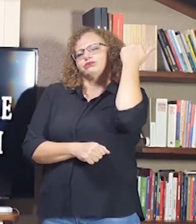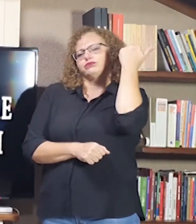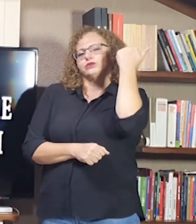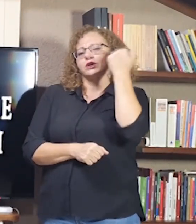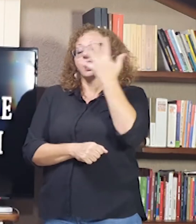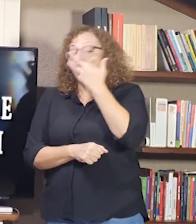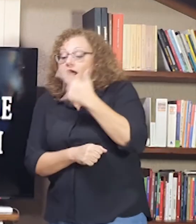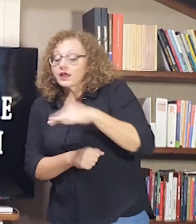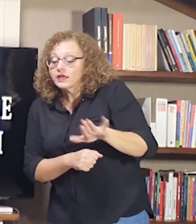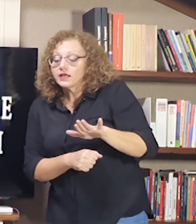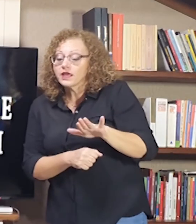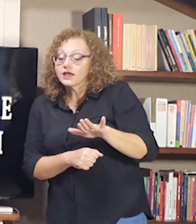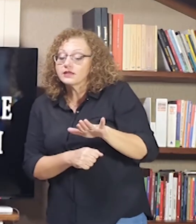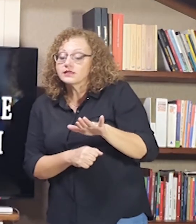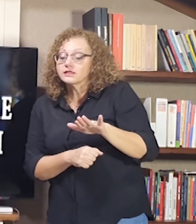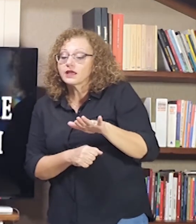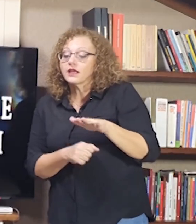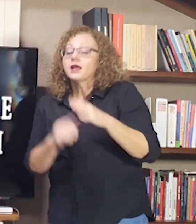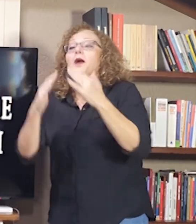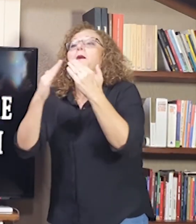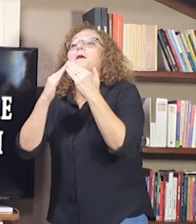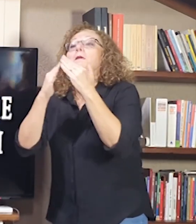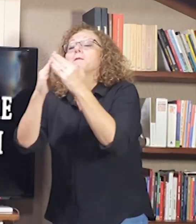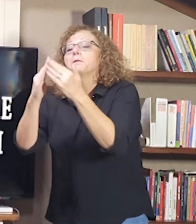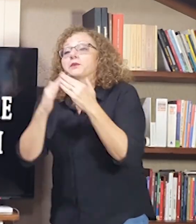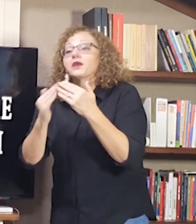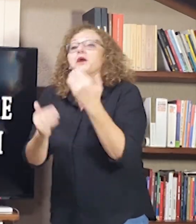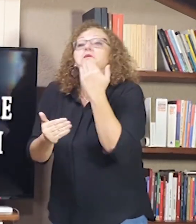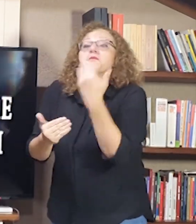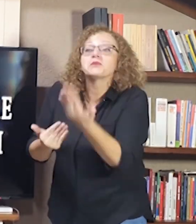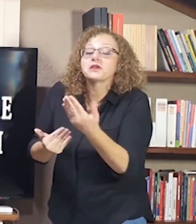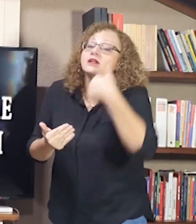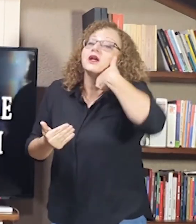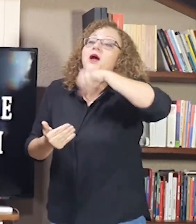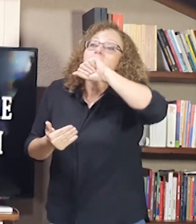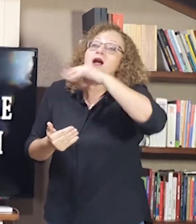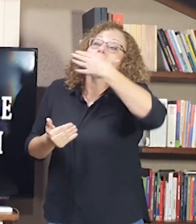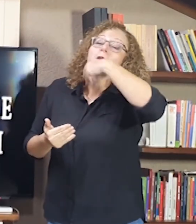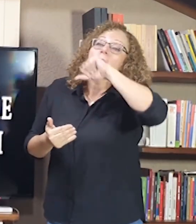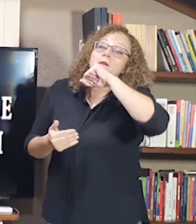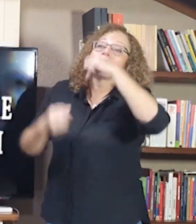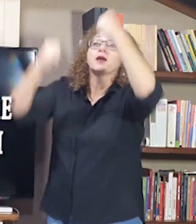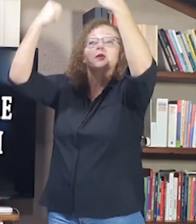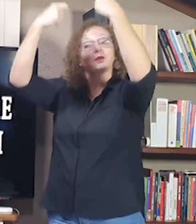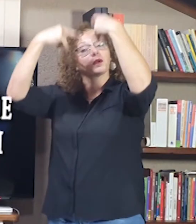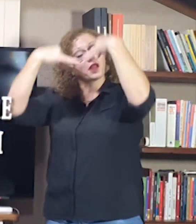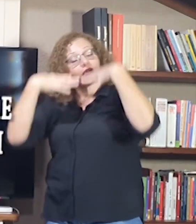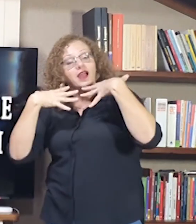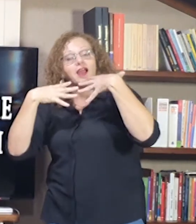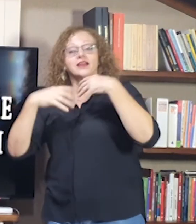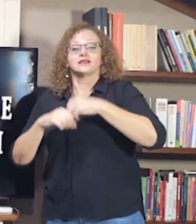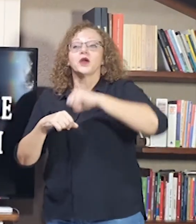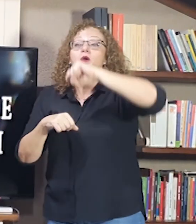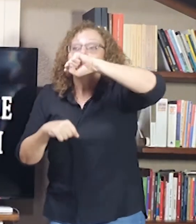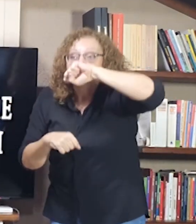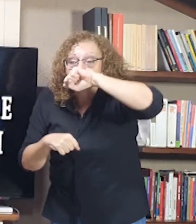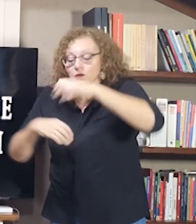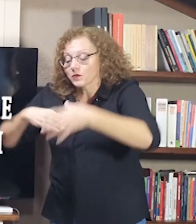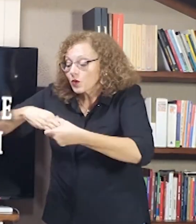Antigamente, as crianças pediam a benção, né? Para a mãe e para o